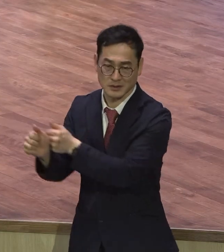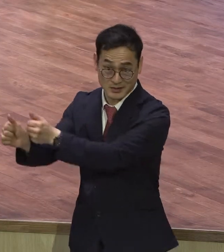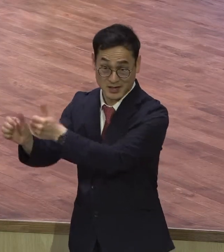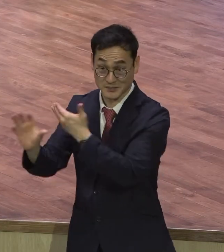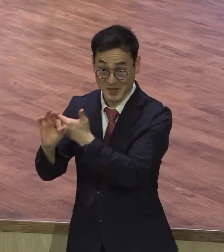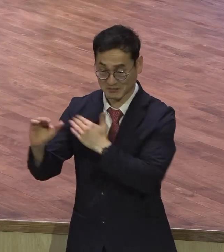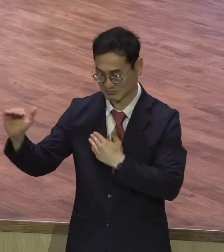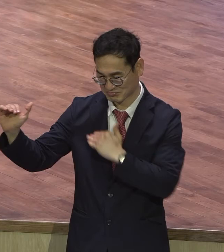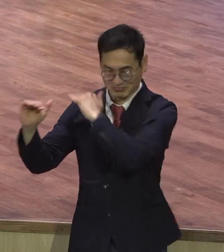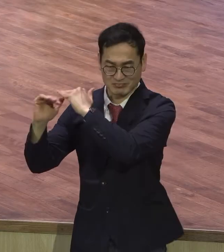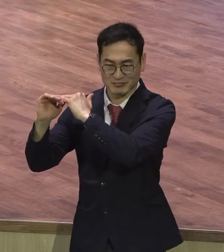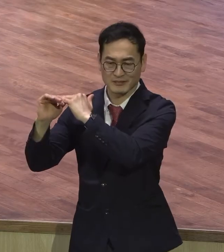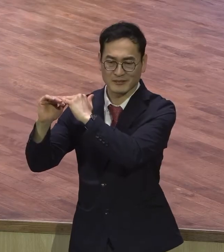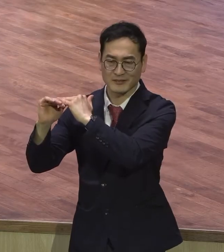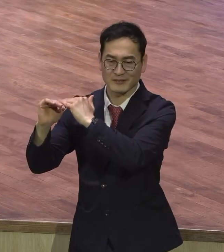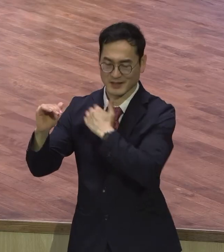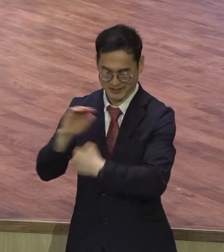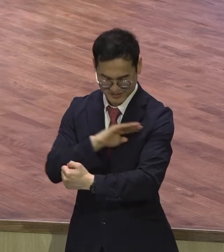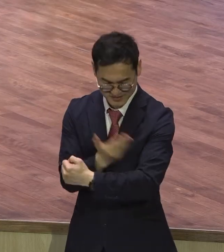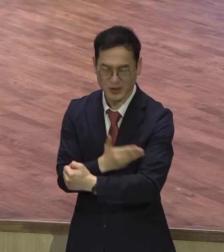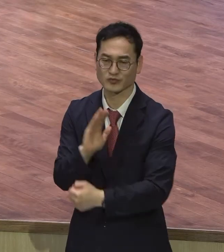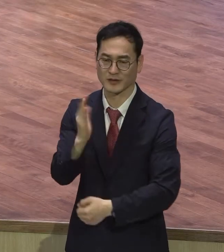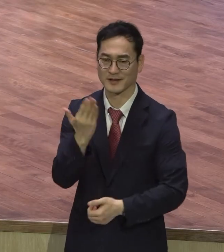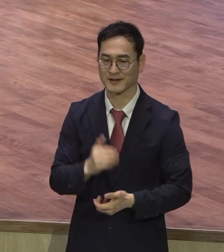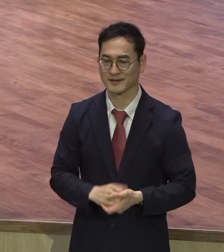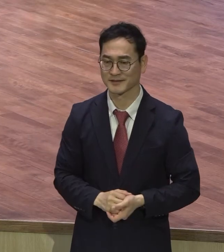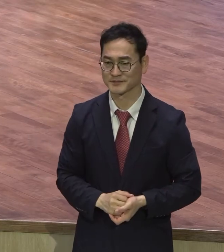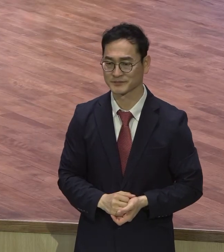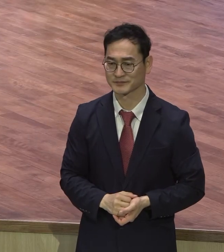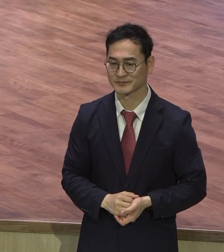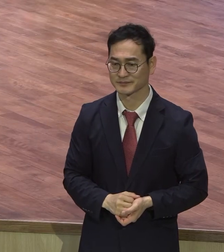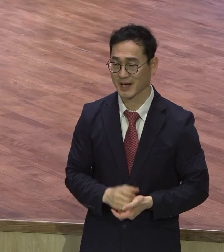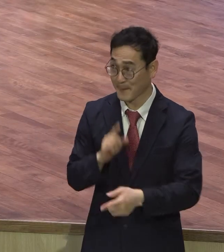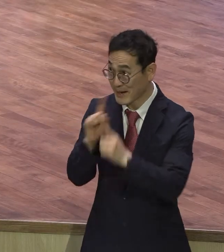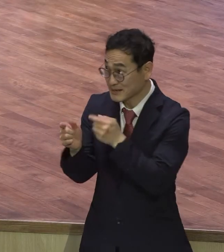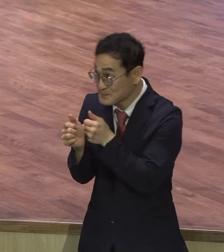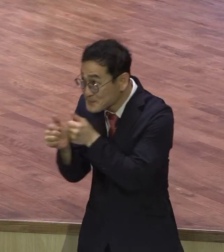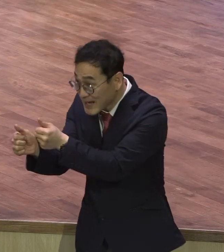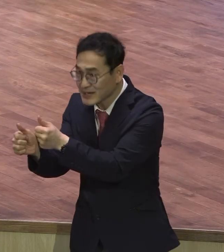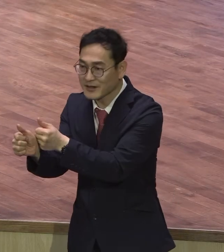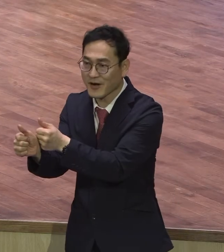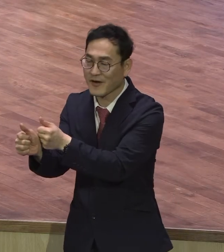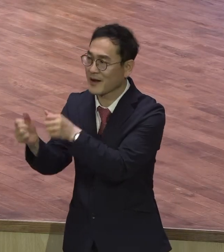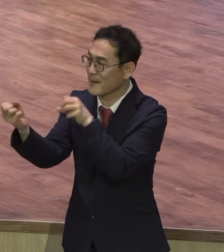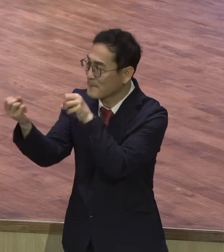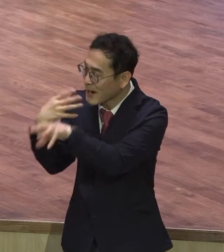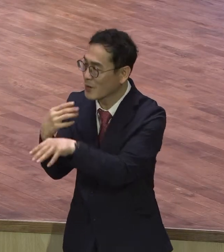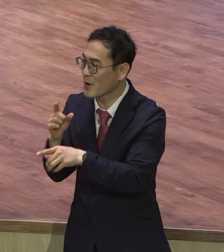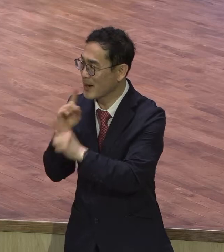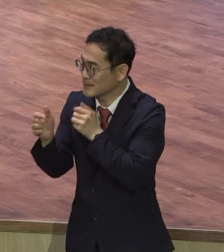사람은요 사랑받고 말씀 따라가는 사람은 응답받고 말씀 따라가는 사람은 형통하고 아멘